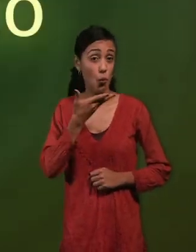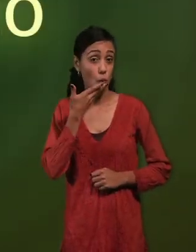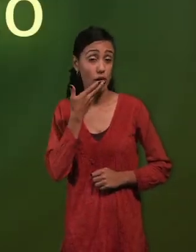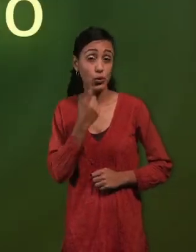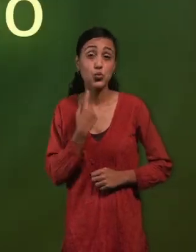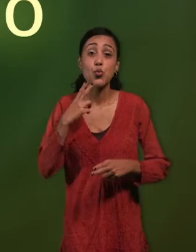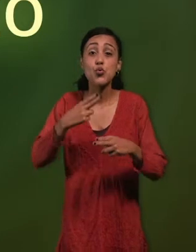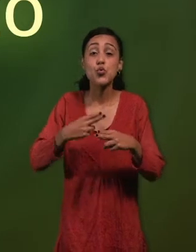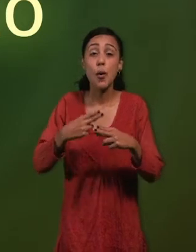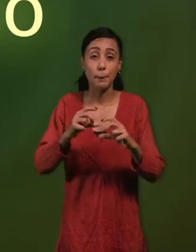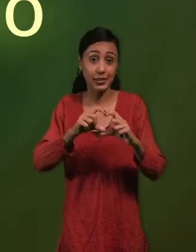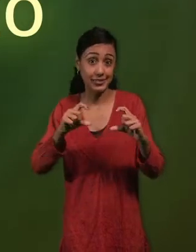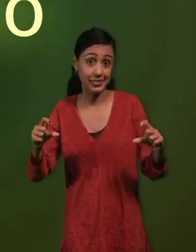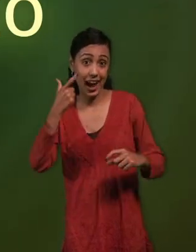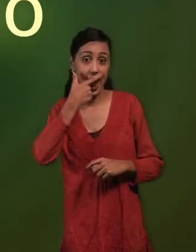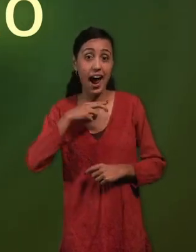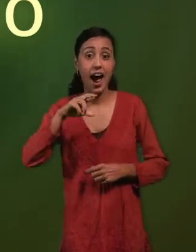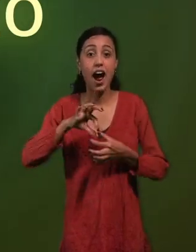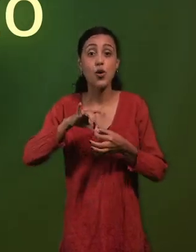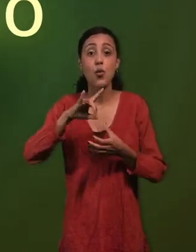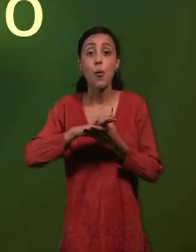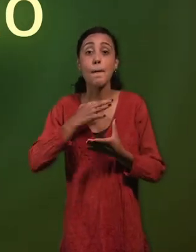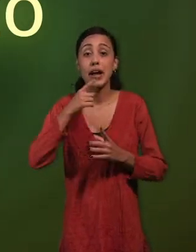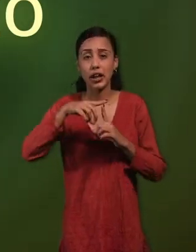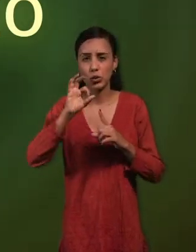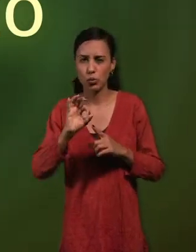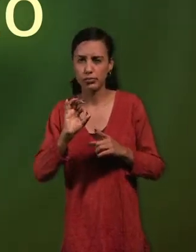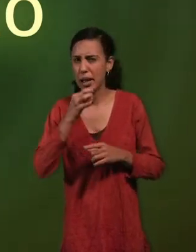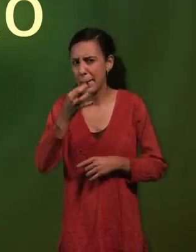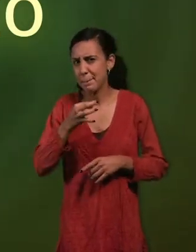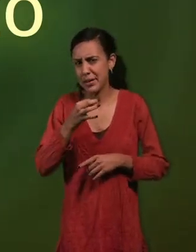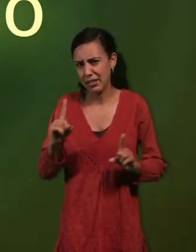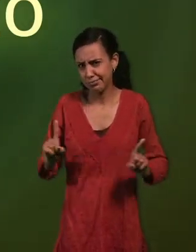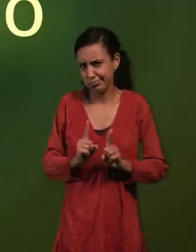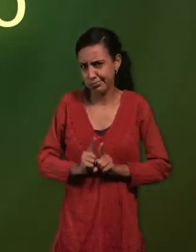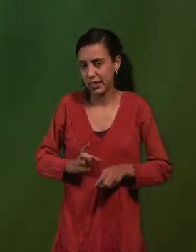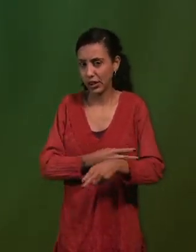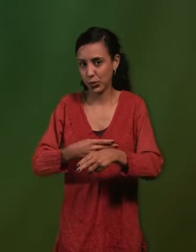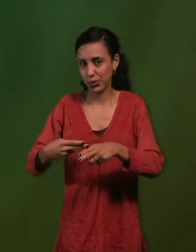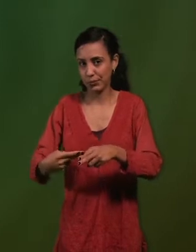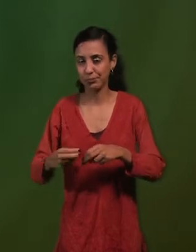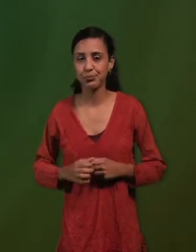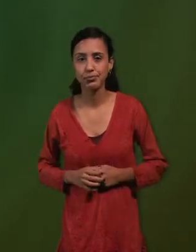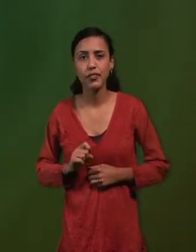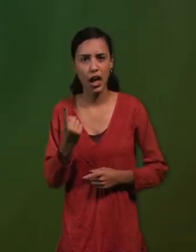llamamos Argumento, narración que incluye lo esencial de la historia que vamos a contar. Aquí te compartimos algunos